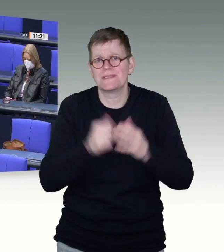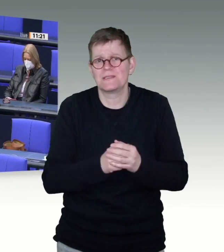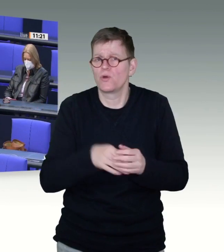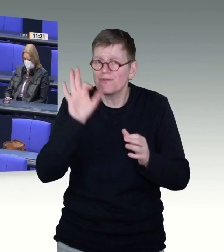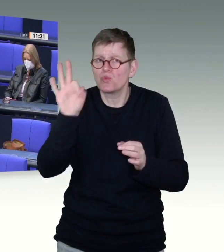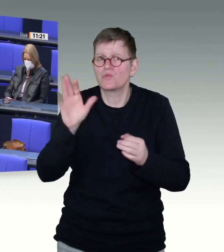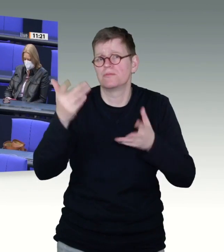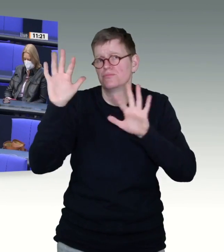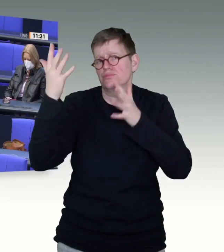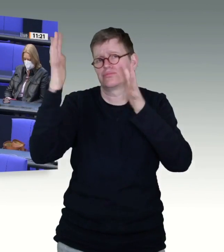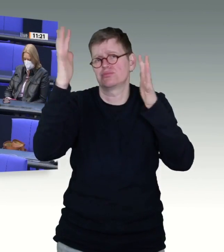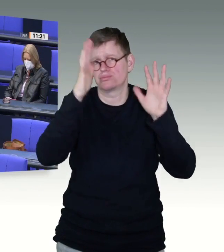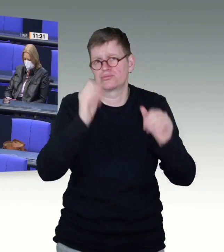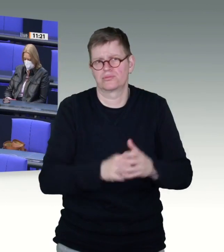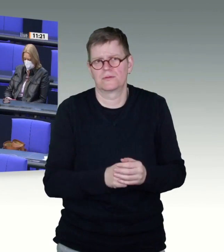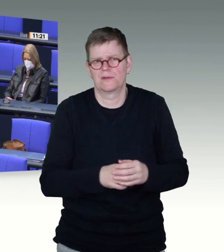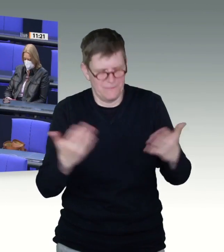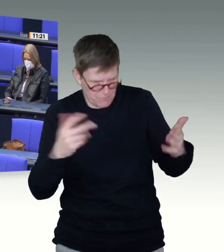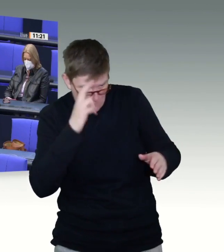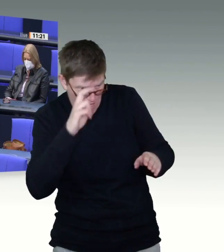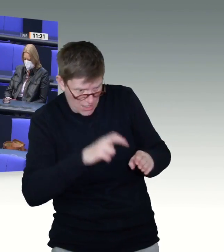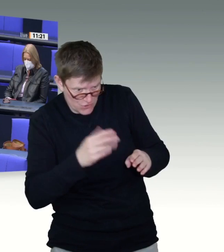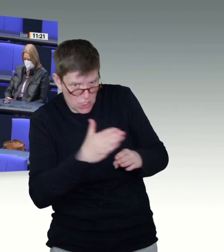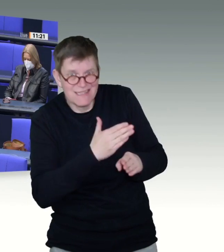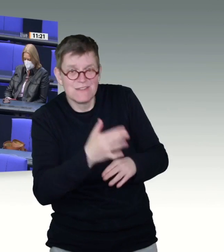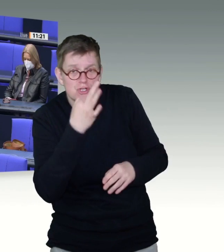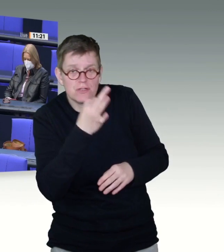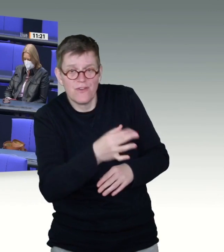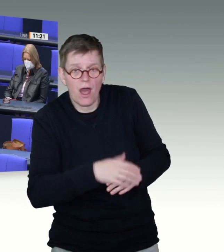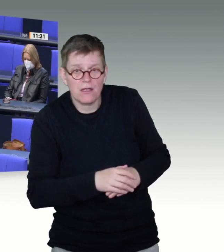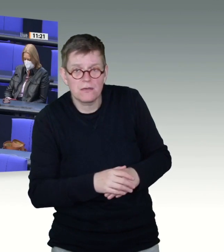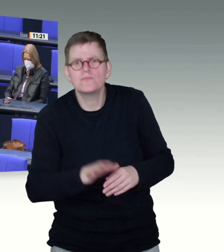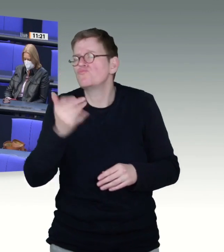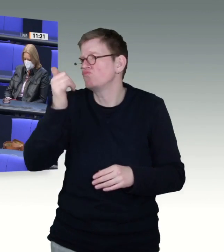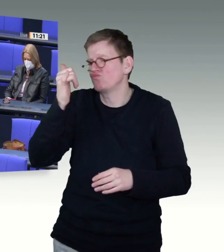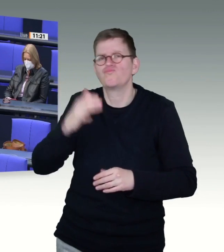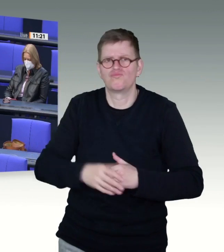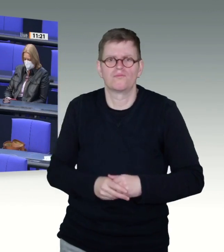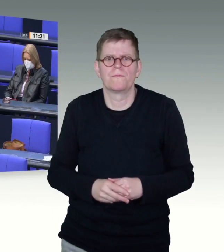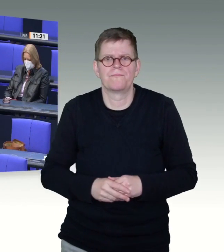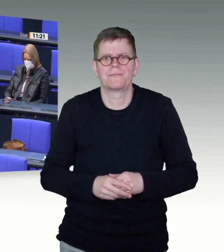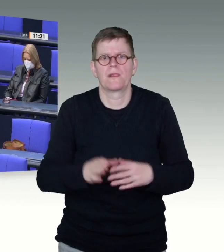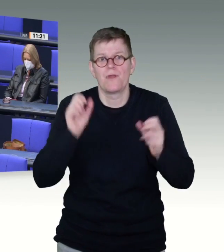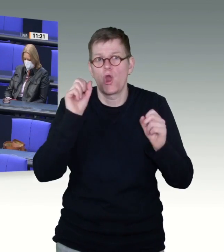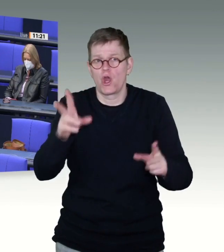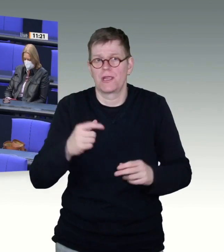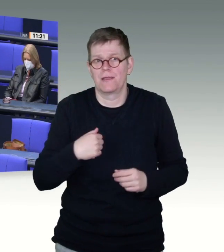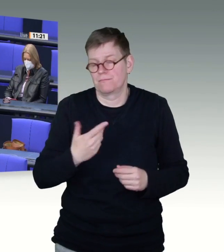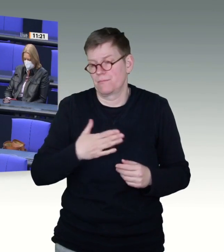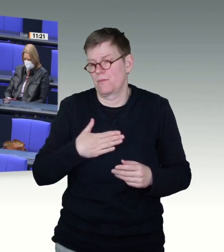dass das Impfen natürlich in Verantwortung auch der Bundesländer liegt. Das ist ganz klar vereinbart. ich hoffe doch sehr oder frage Sie, ob